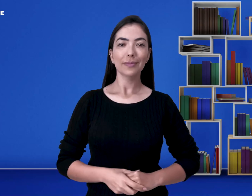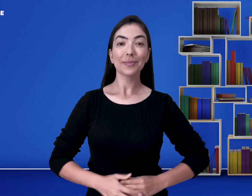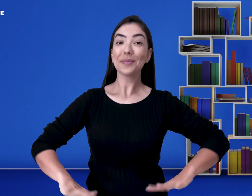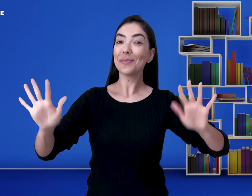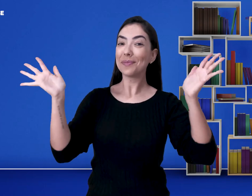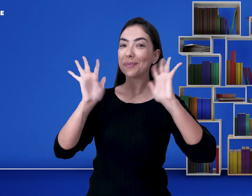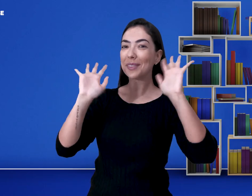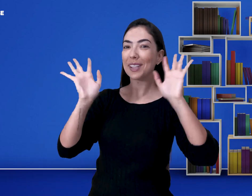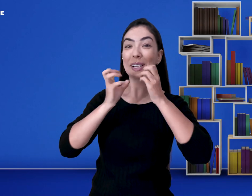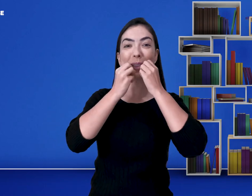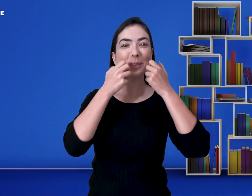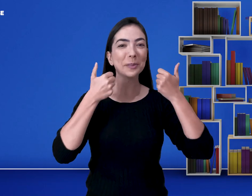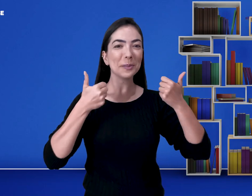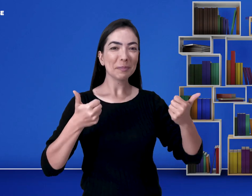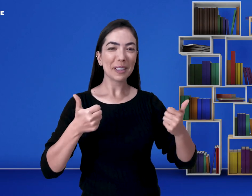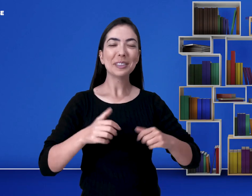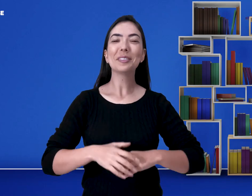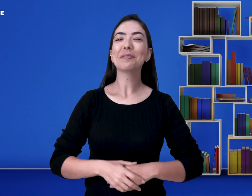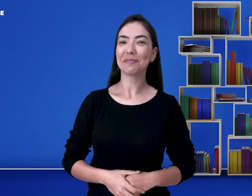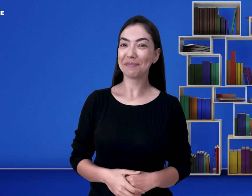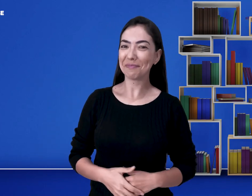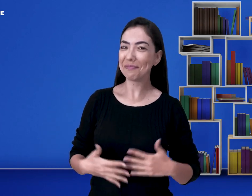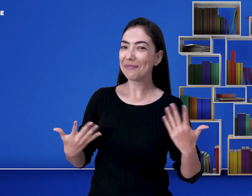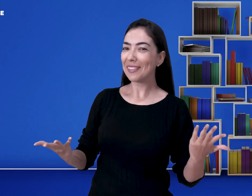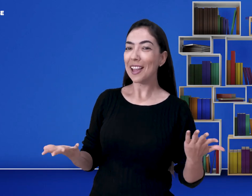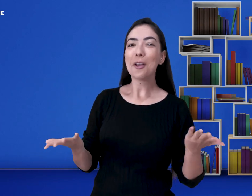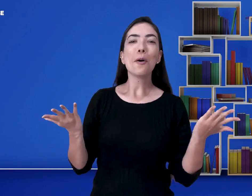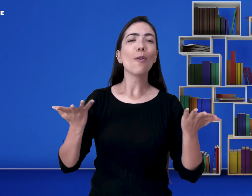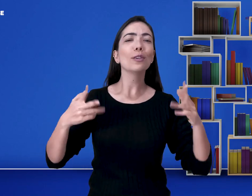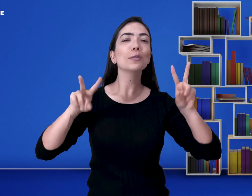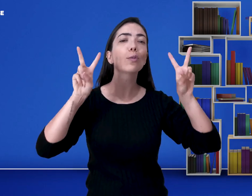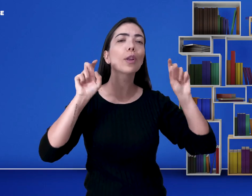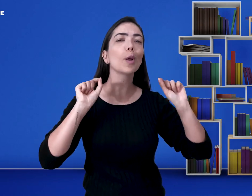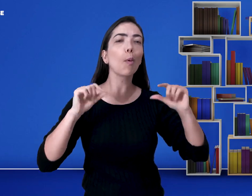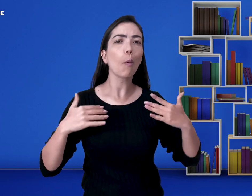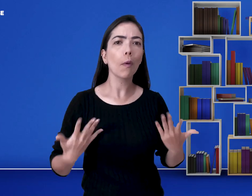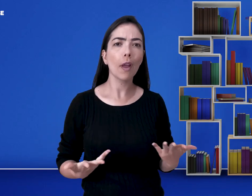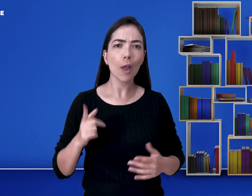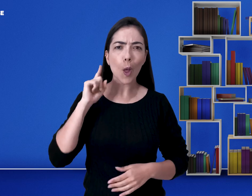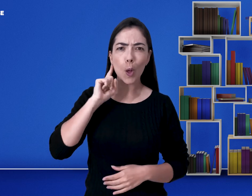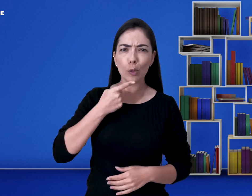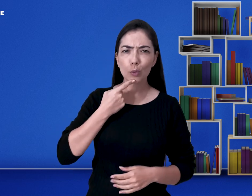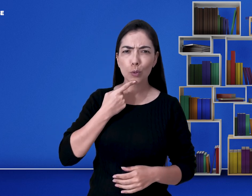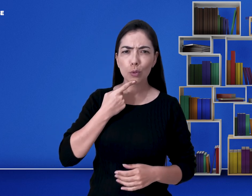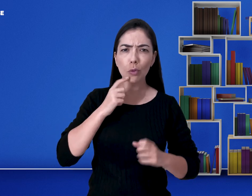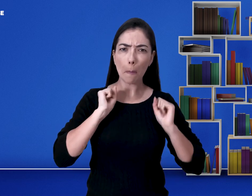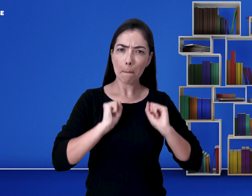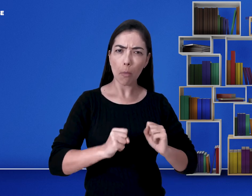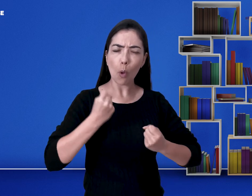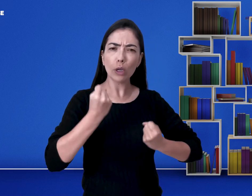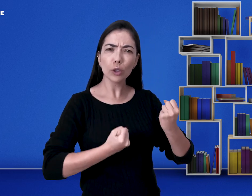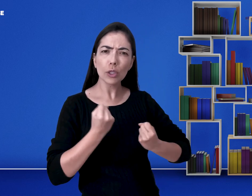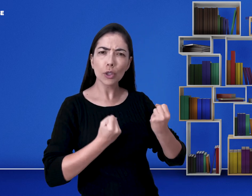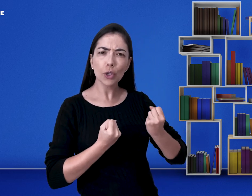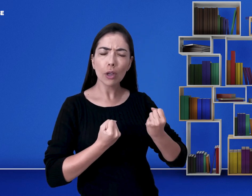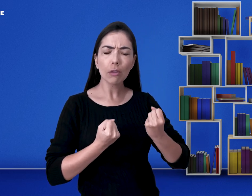Olá, tudo bem? Neste vídeo nós falaremos sobre se o surdo pode ou não